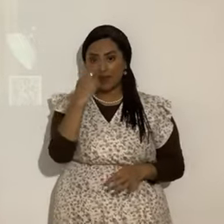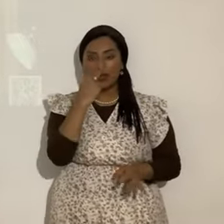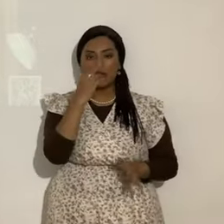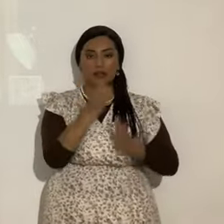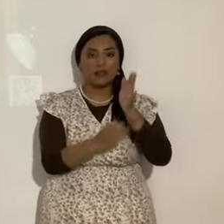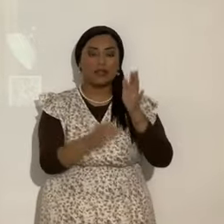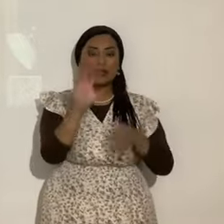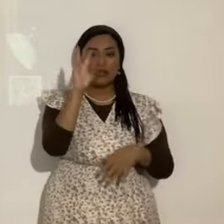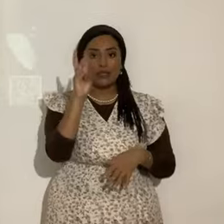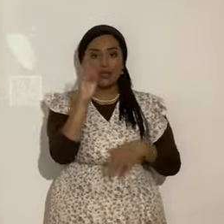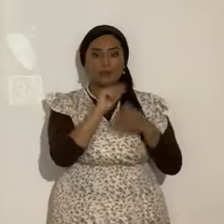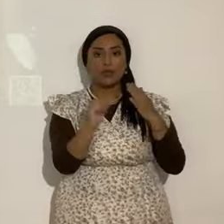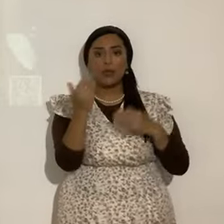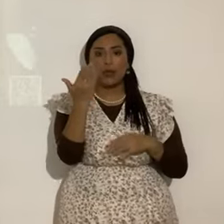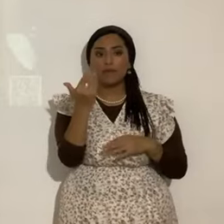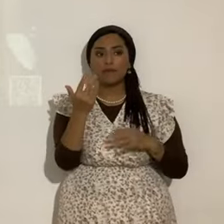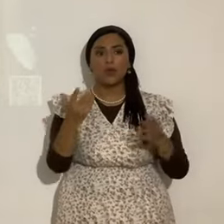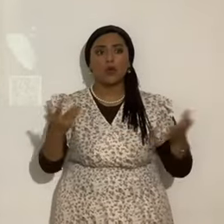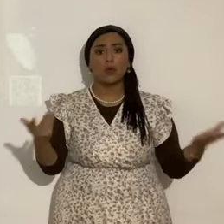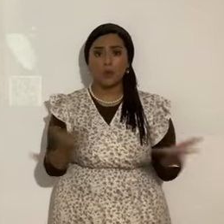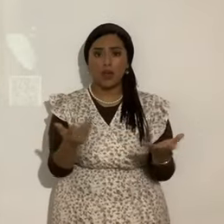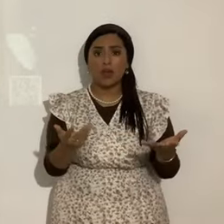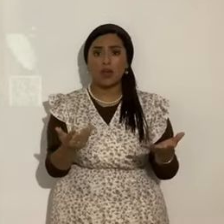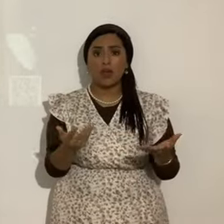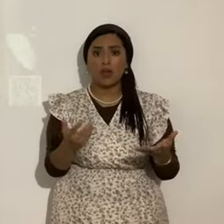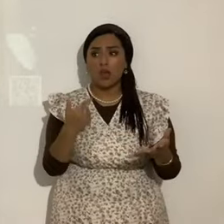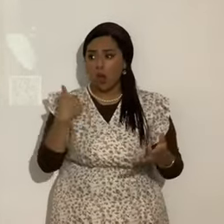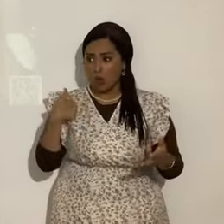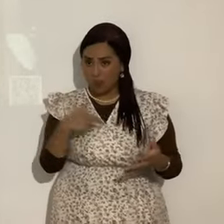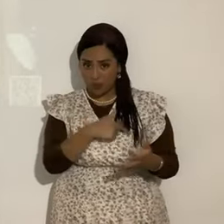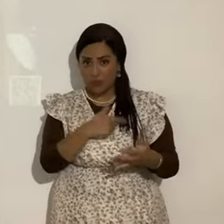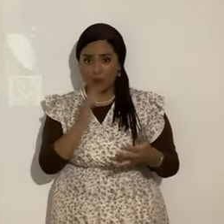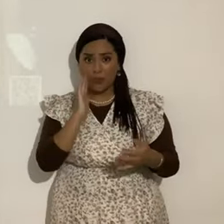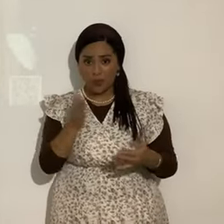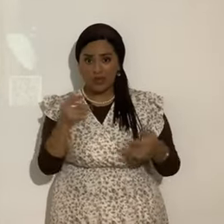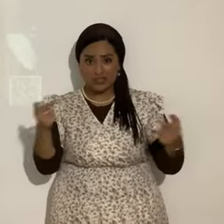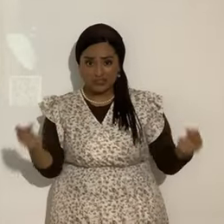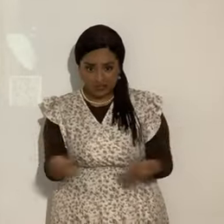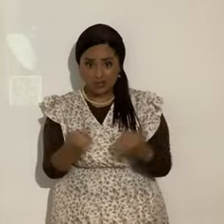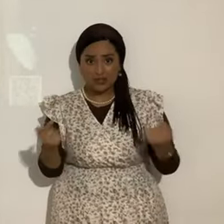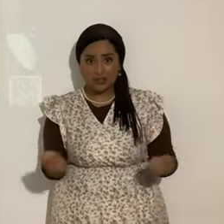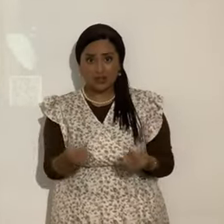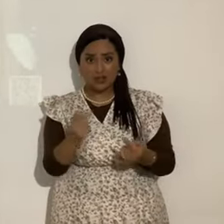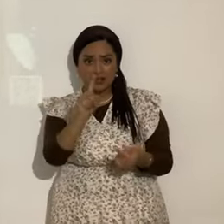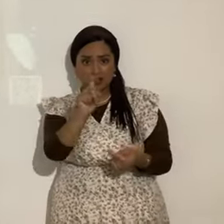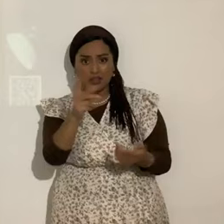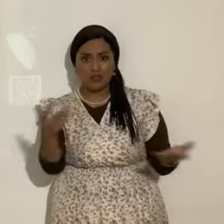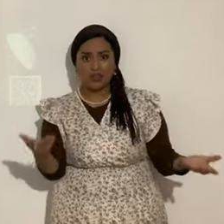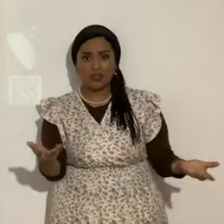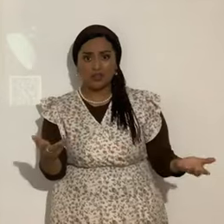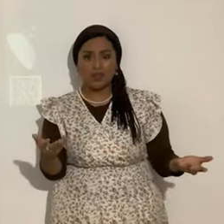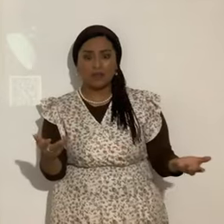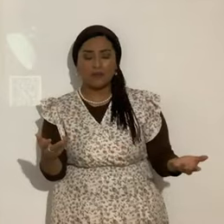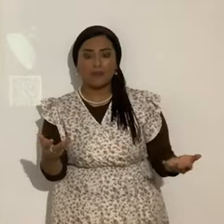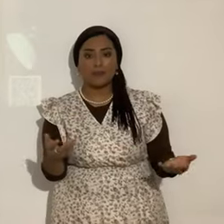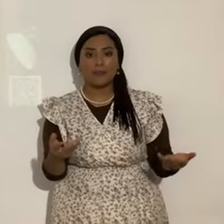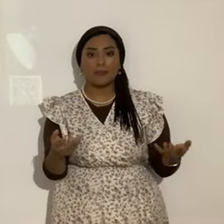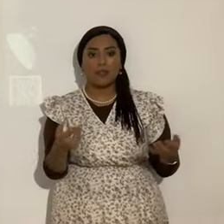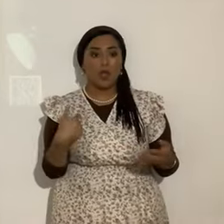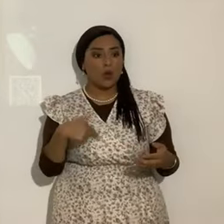15. ¿Qué pues? Pecaremos. Porque no estamos bajo la ley. Sino bajo la gracia. La ley del pecado. Los